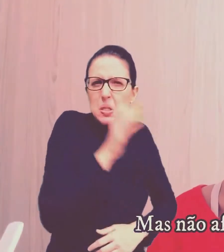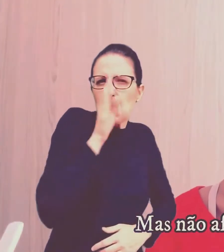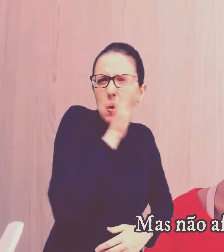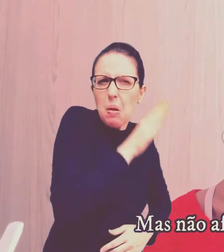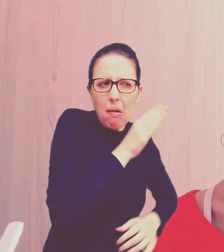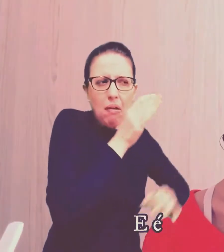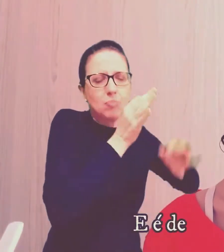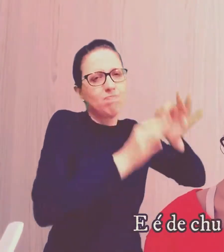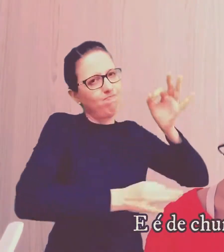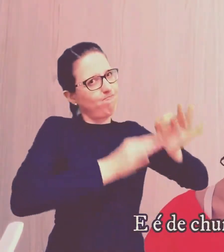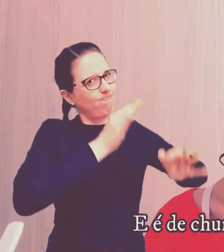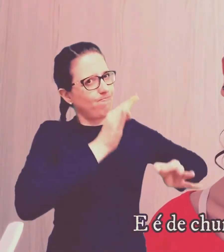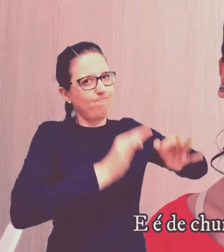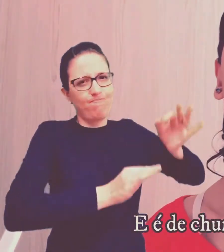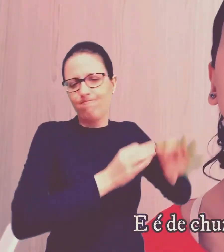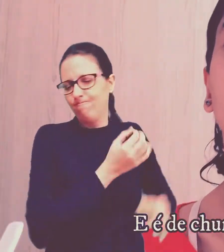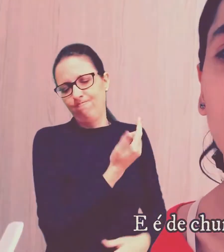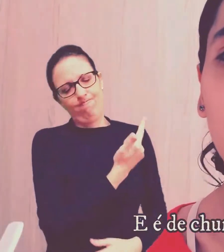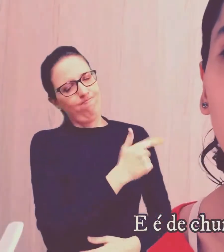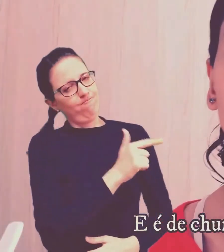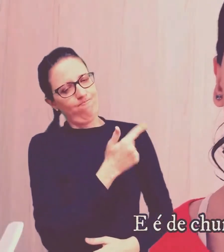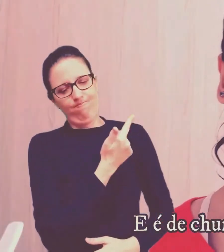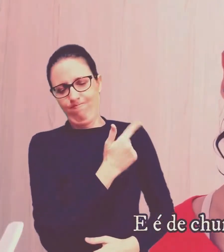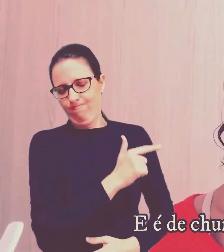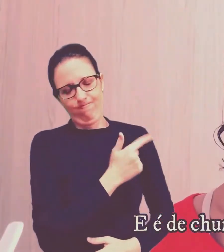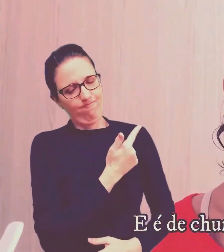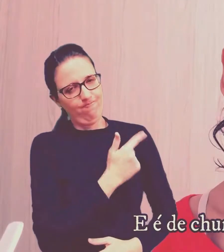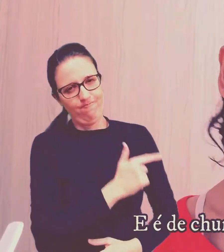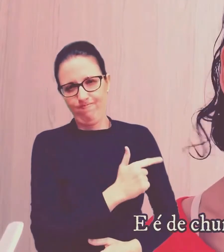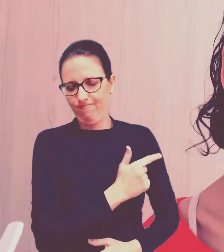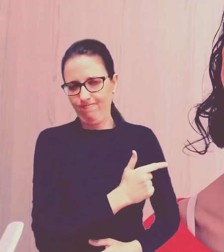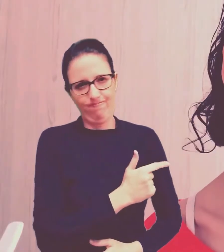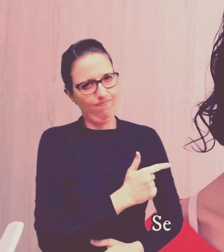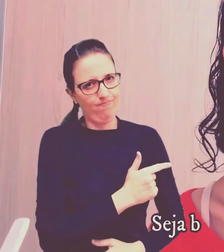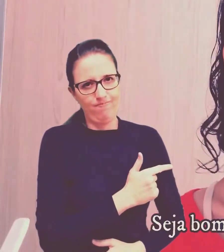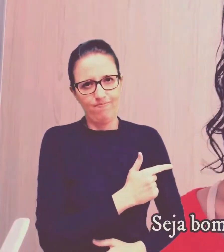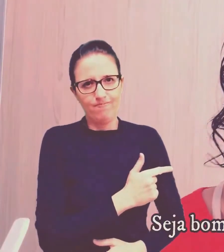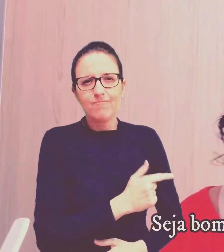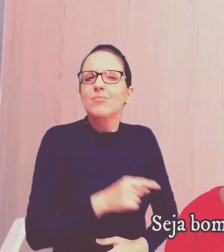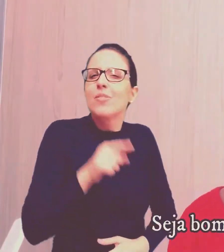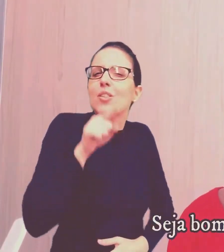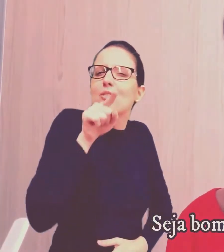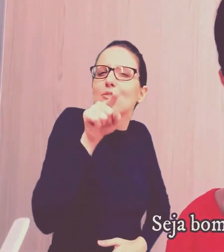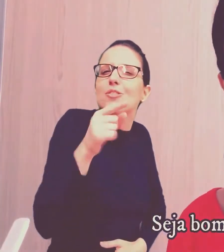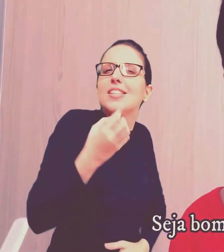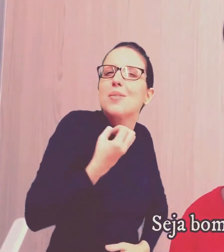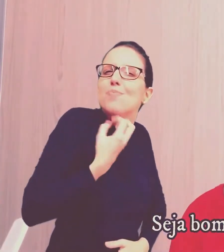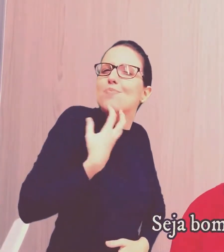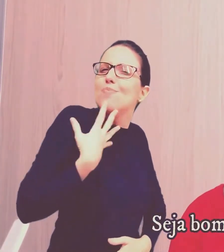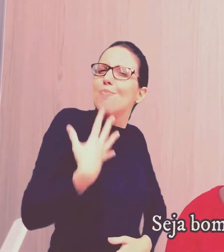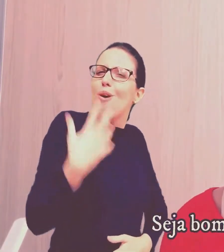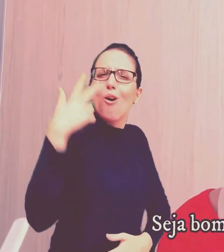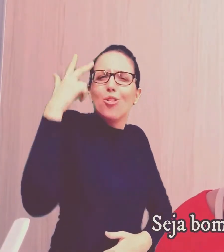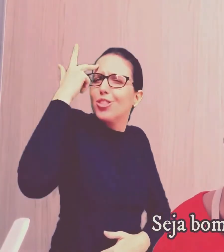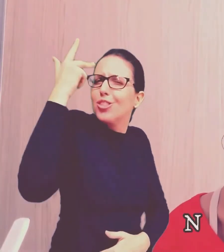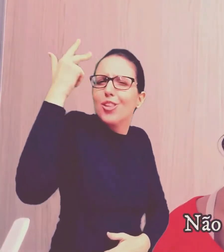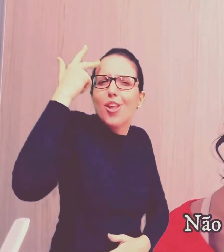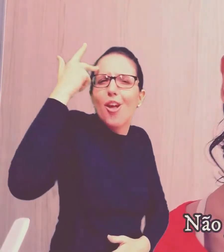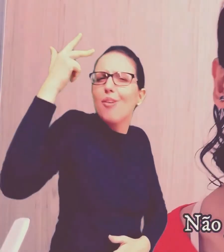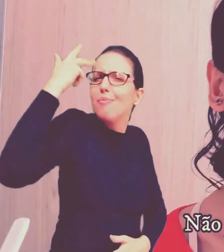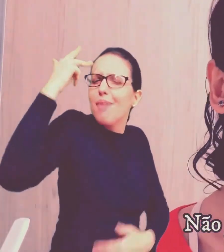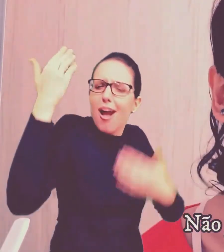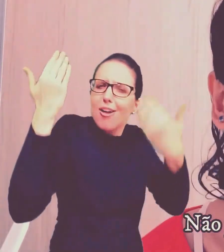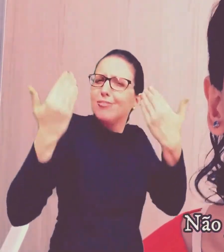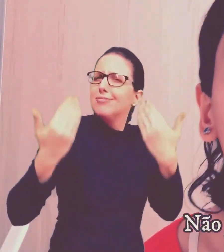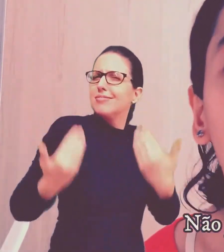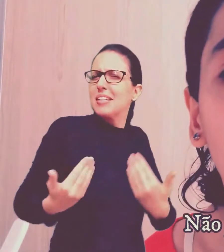tu sinto mal, e é de chumbo no tribunal. Esteja bom para a natureza,